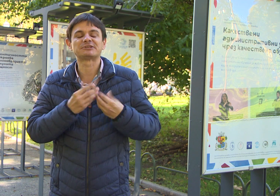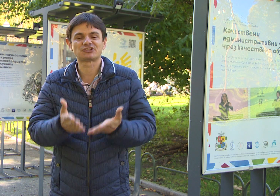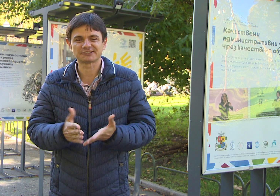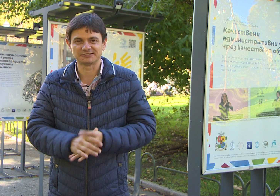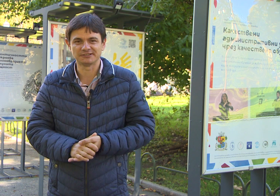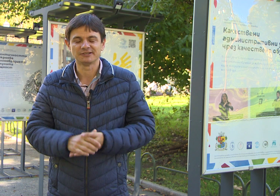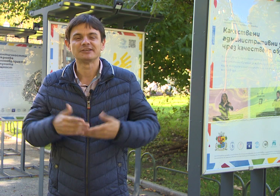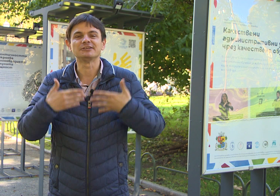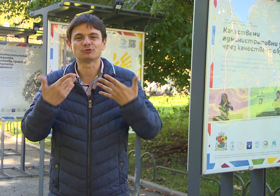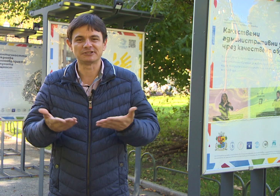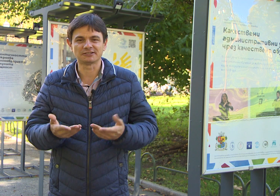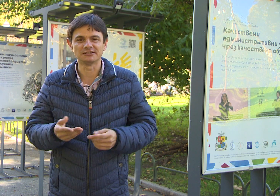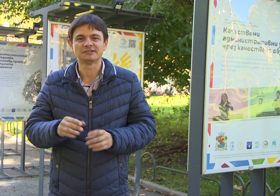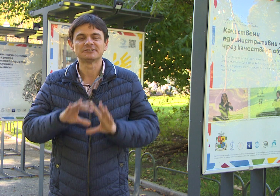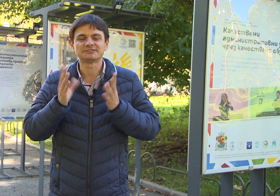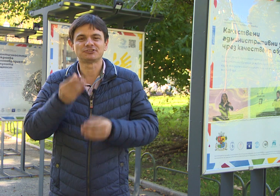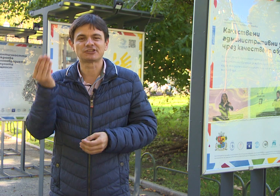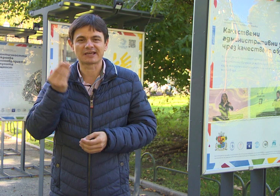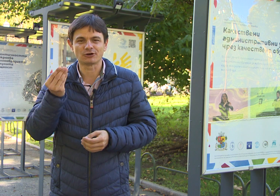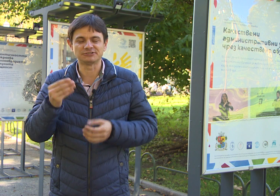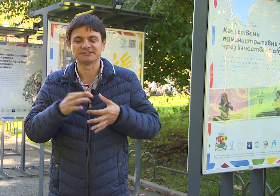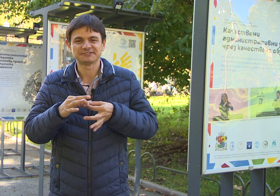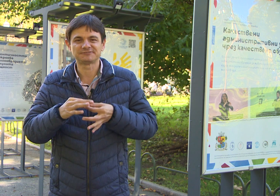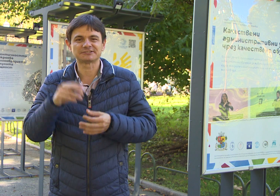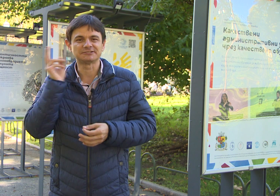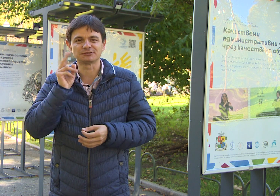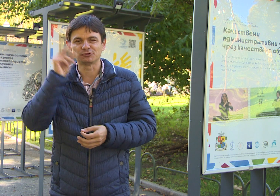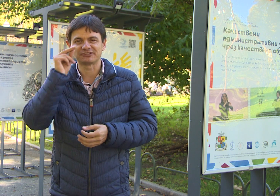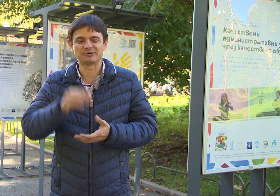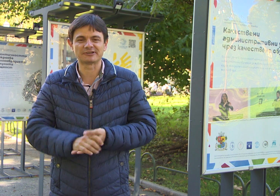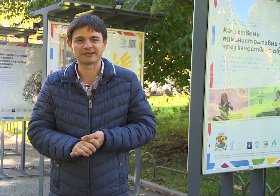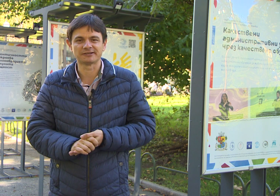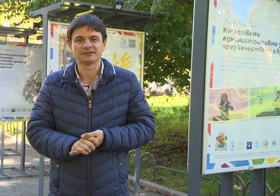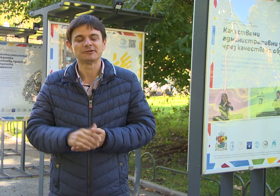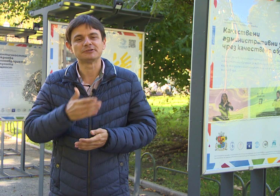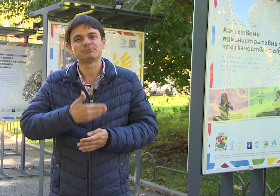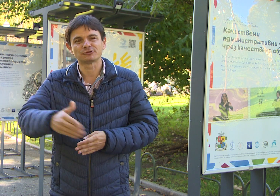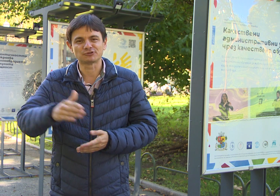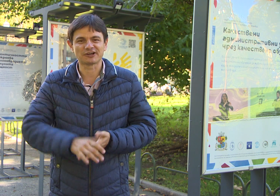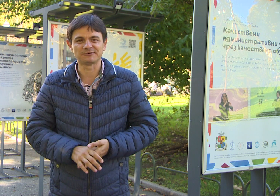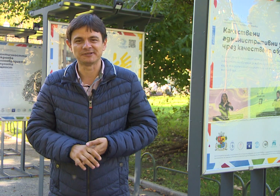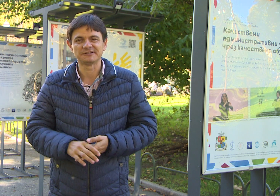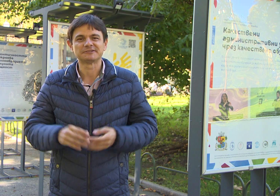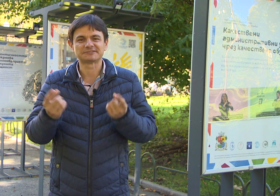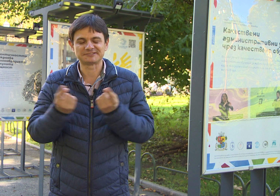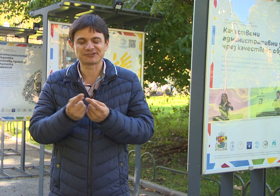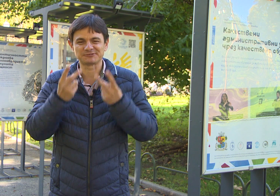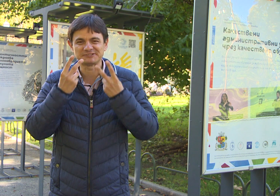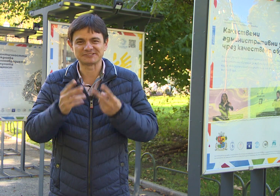причастни и отдадени за всички каузи, твърдени с глухите България. И да продължаваме да се срещаме, да се